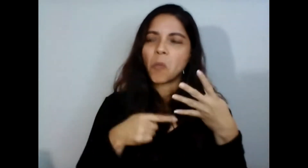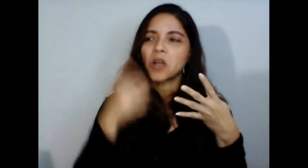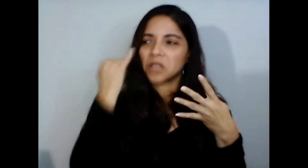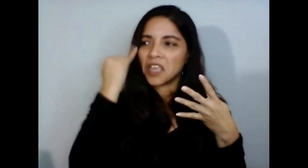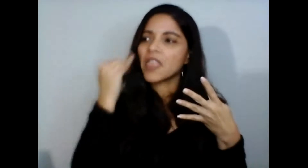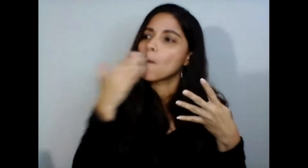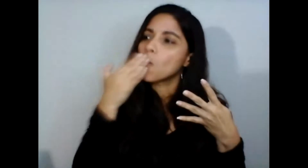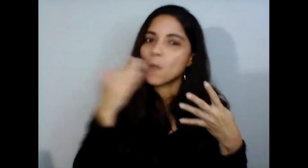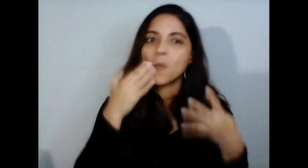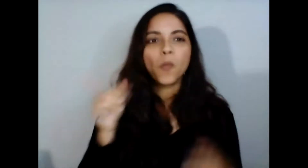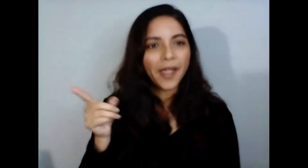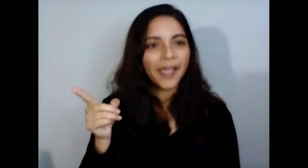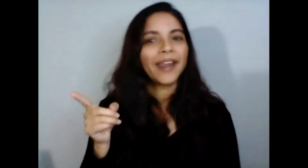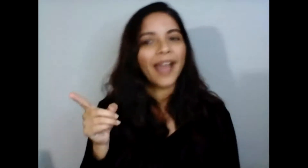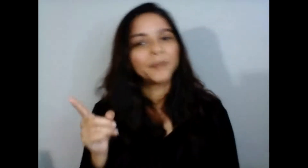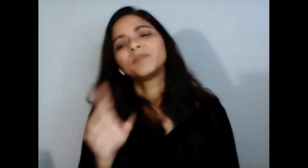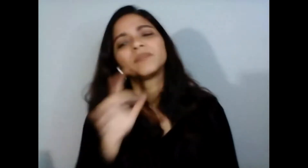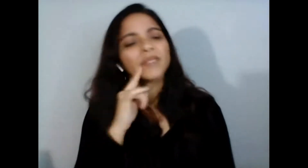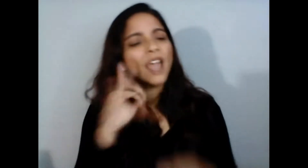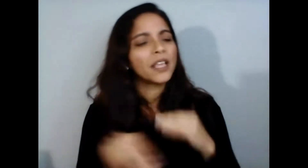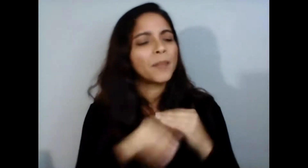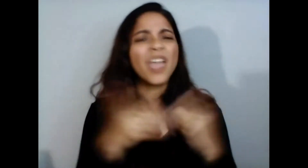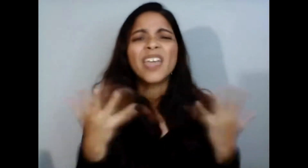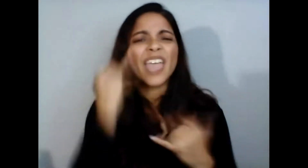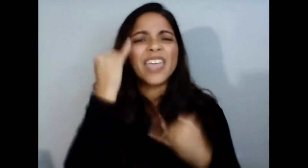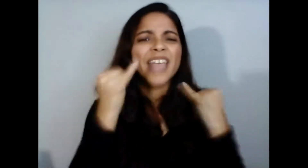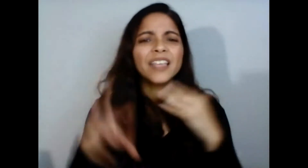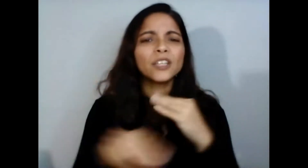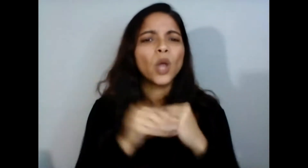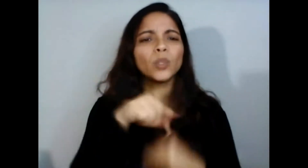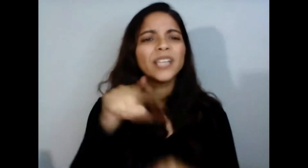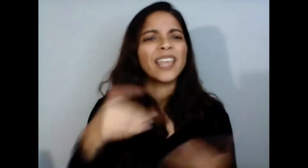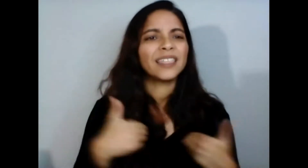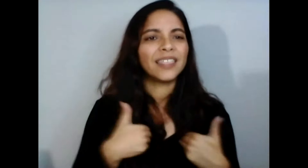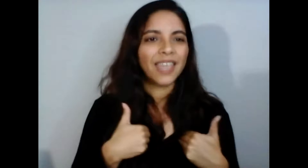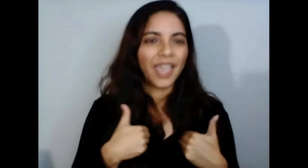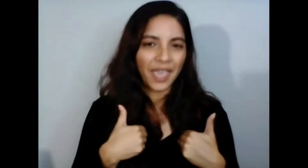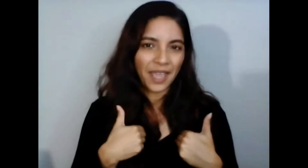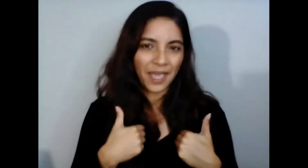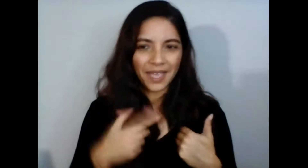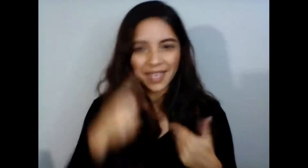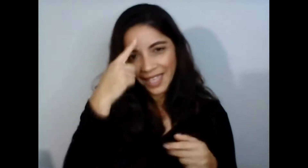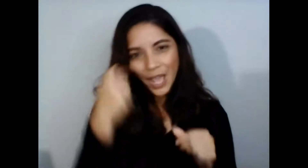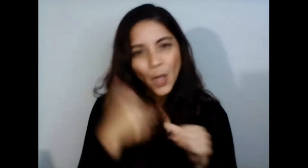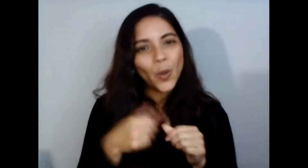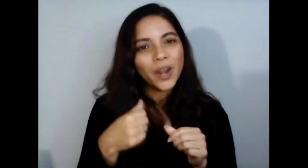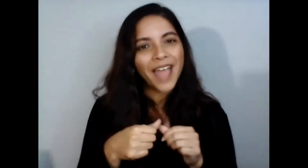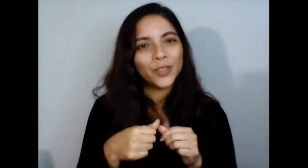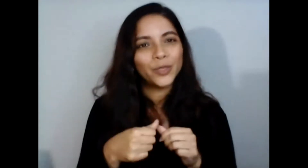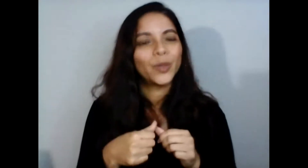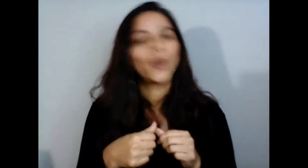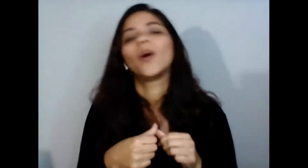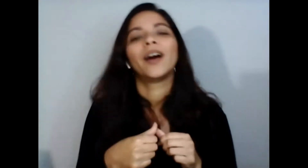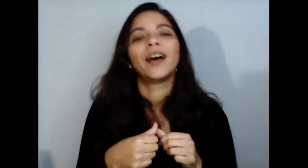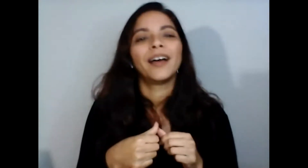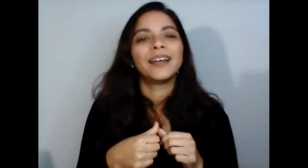al resto de ustedes qué ideas adicionales tienen de cómo usar el contenido recordando que el contenido